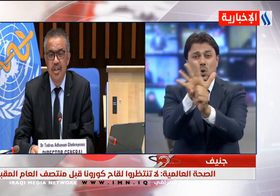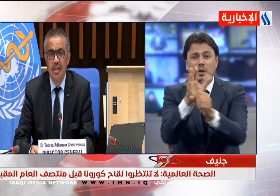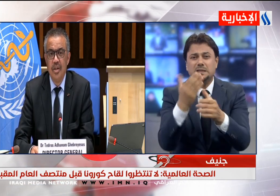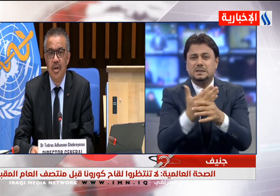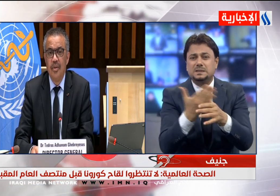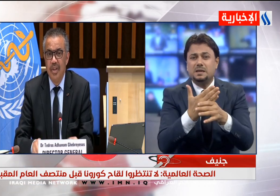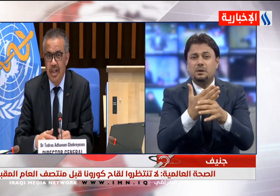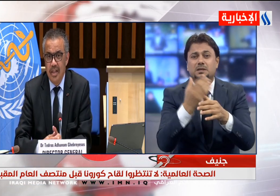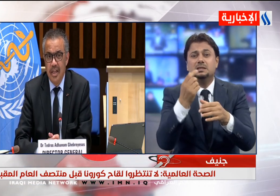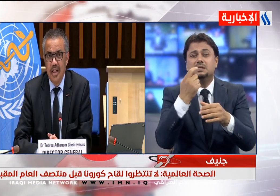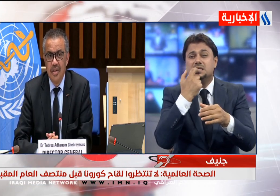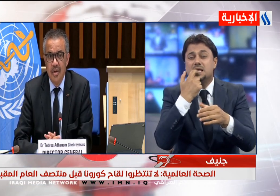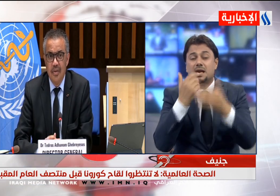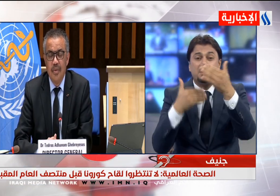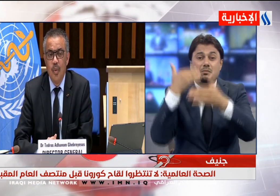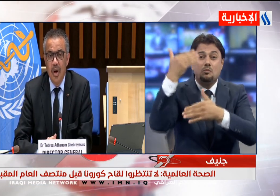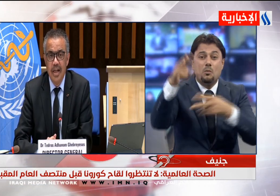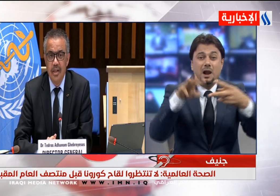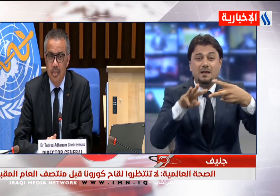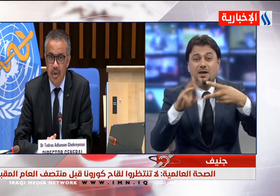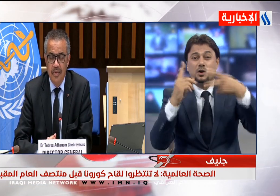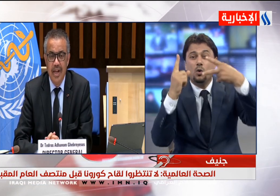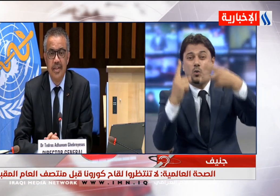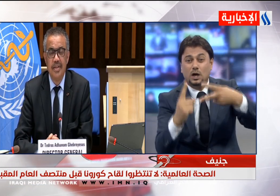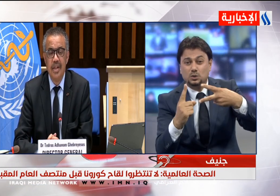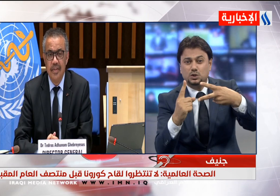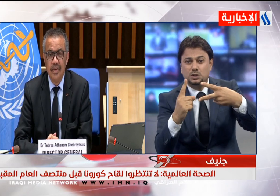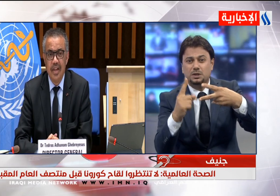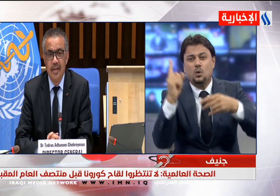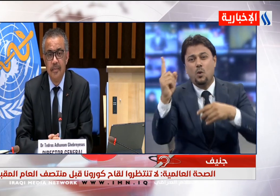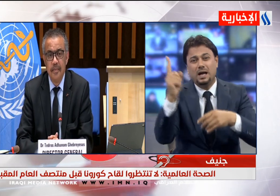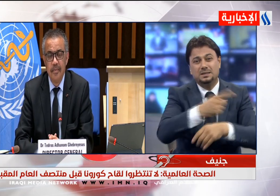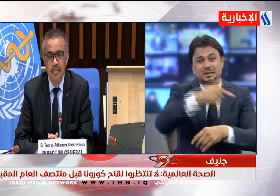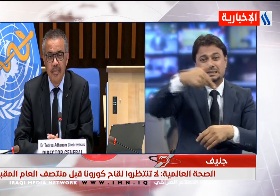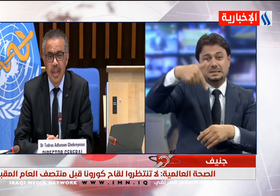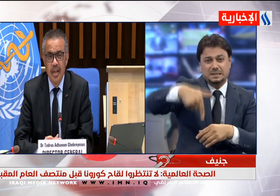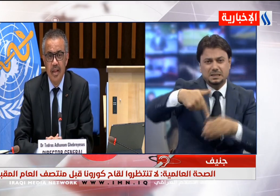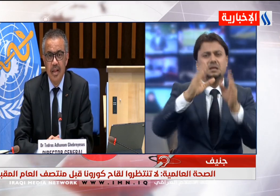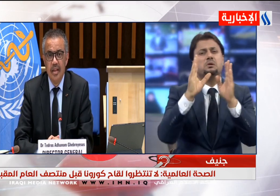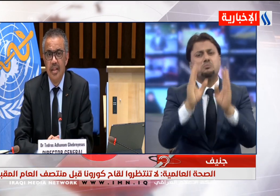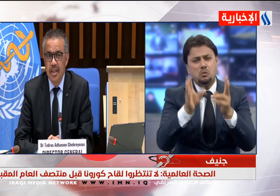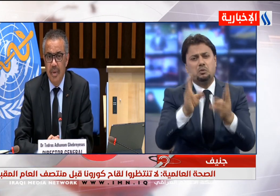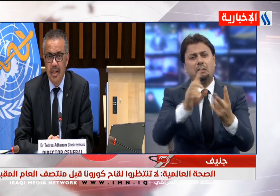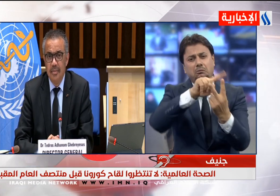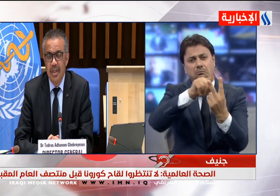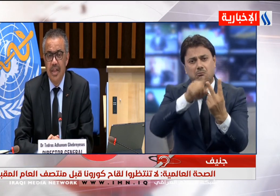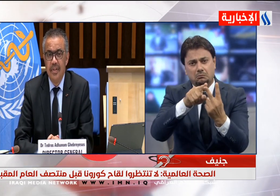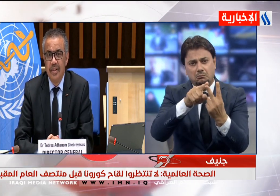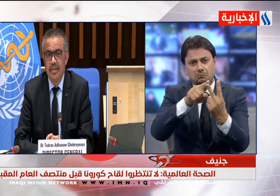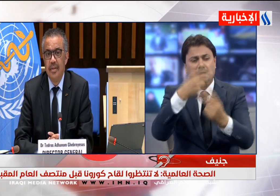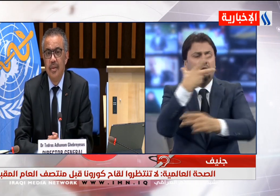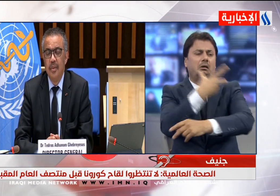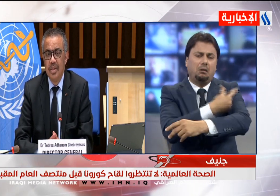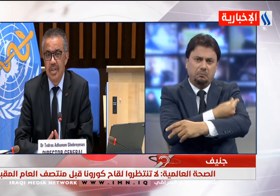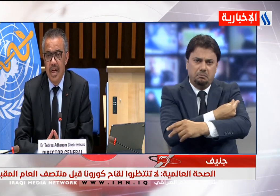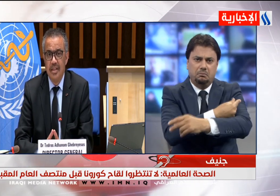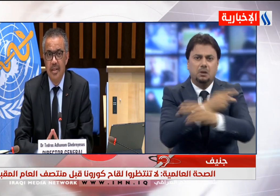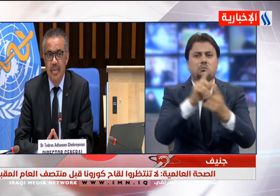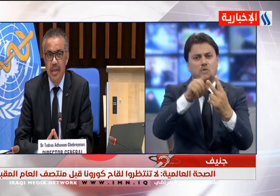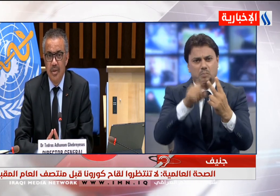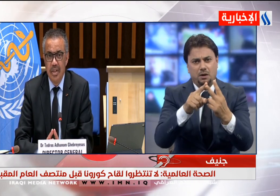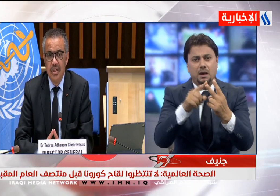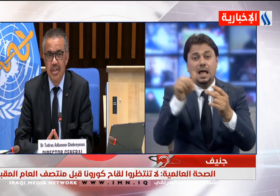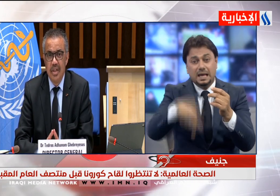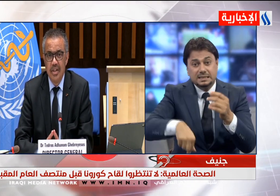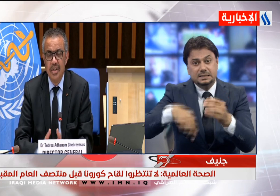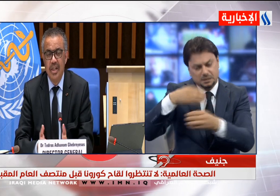حلول منتصف العام المقبل المتحدثة باسم المنظمة ماري جريت حارس شددت على همية إجراء اختبارات